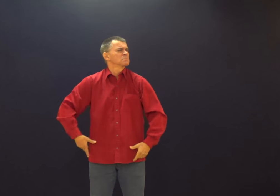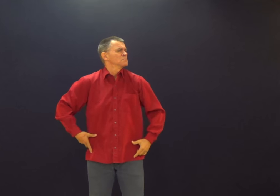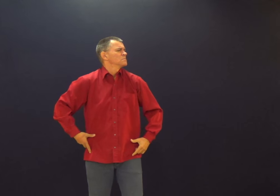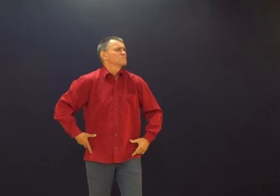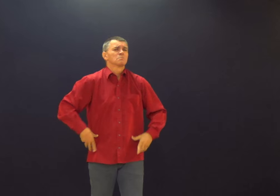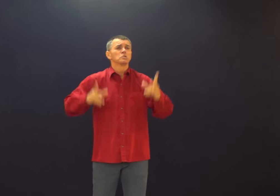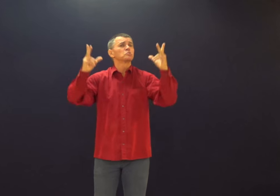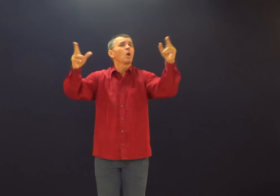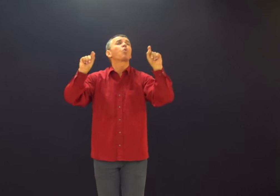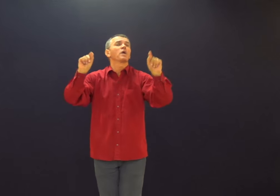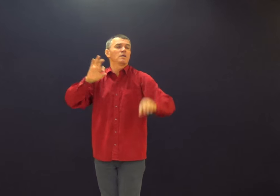Então, ele tinha poder.